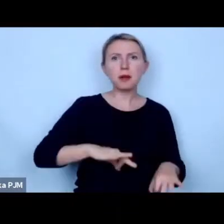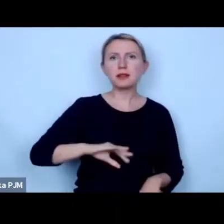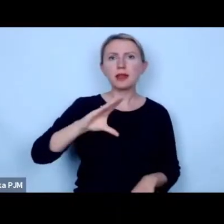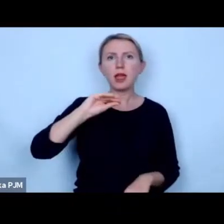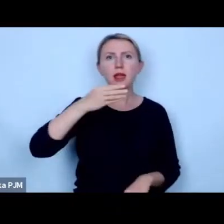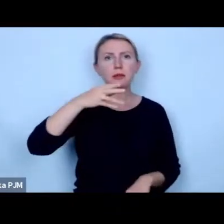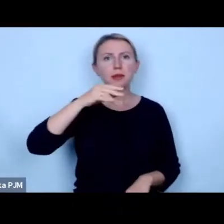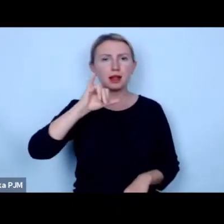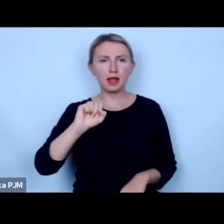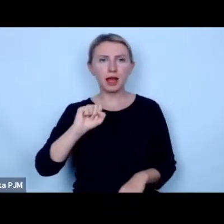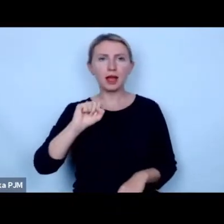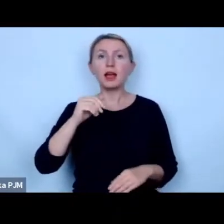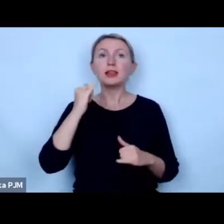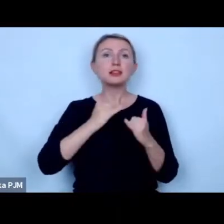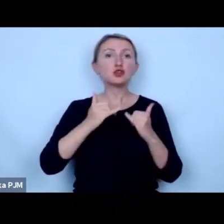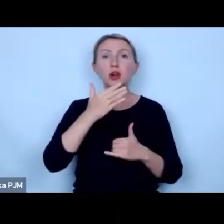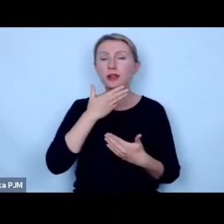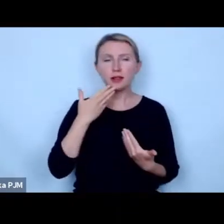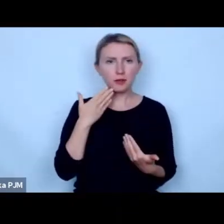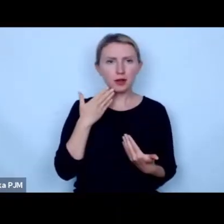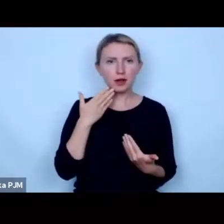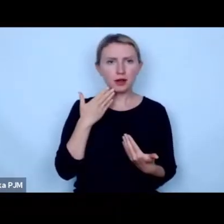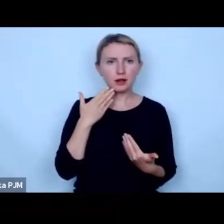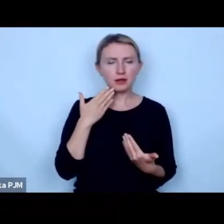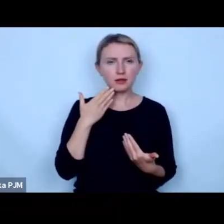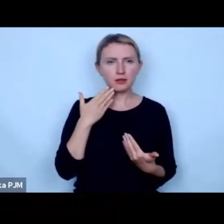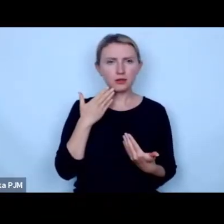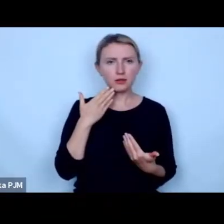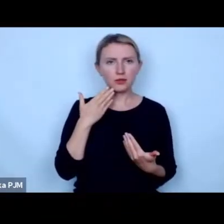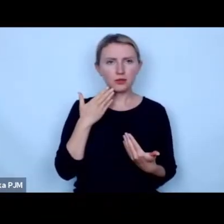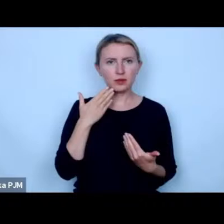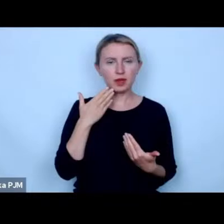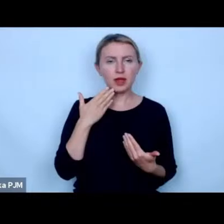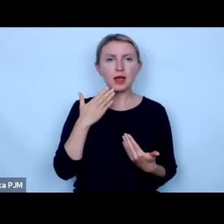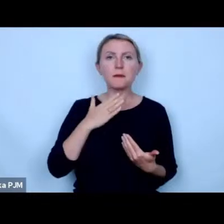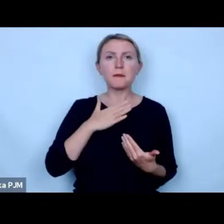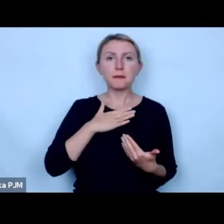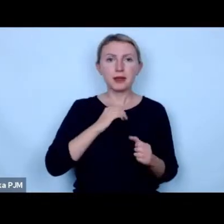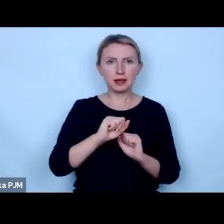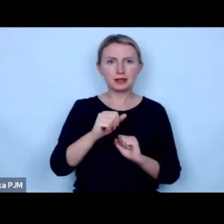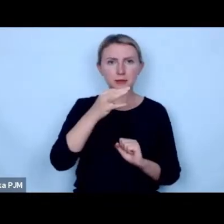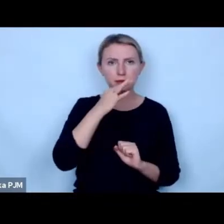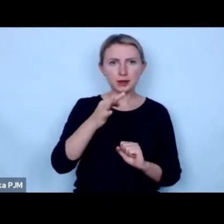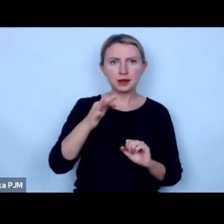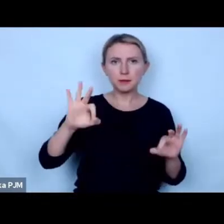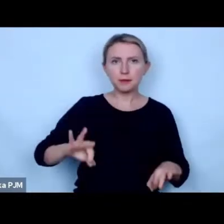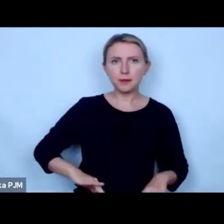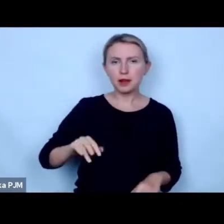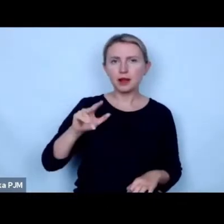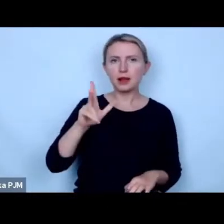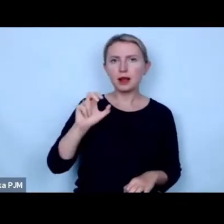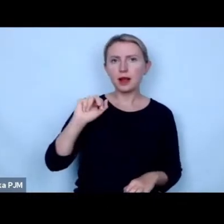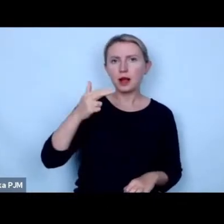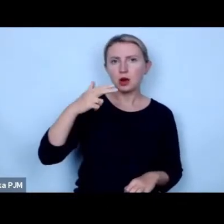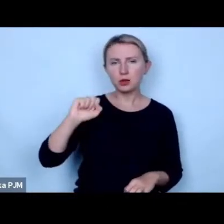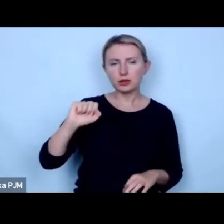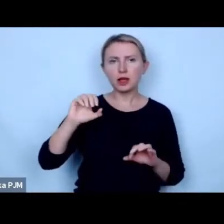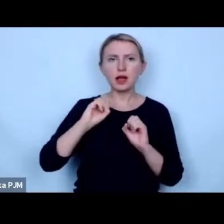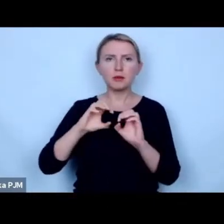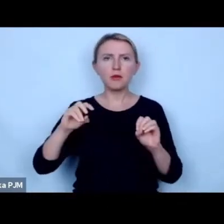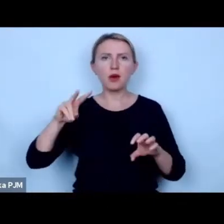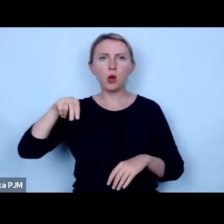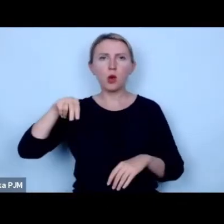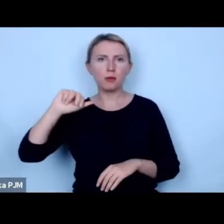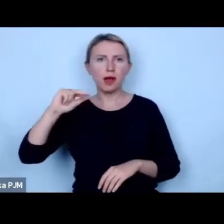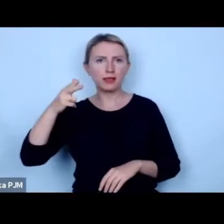jeżeli nie ma głosu to mamy pytanie skierowane do Pani Karoliny i Profesora Urbaniaka